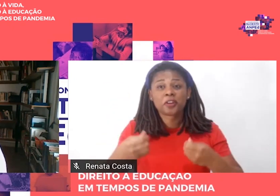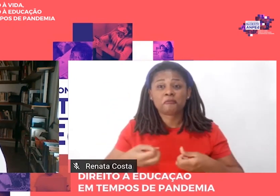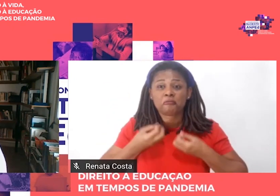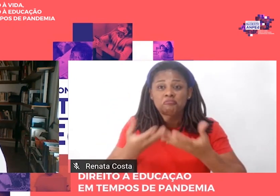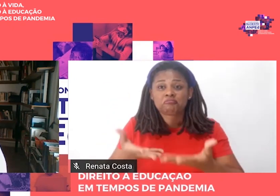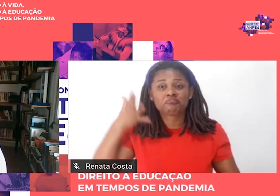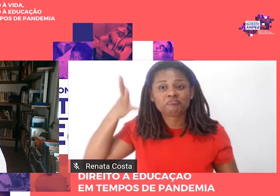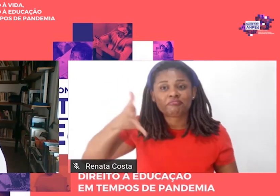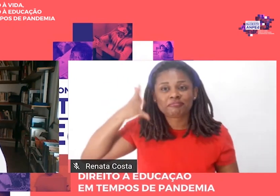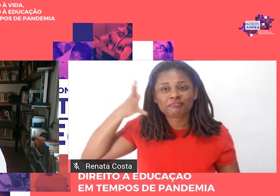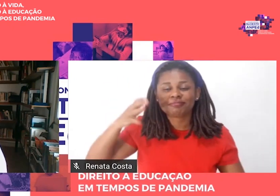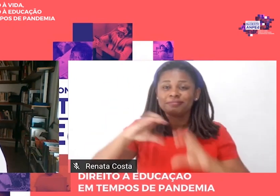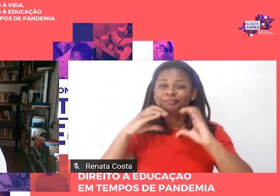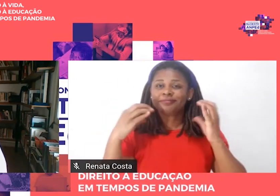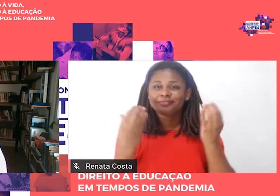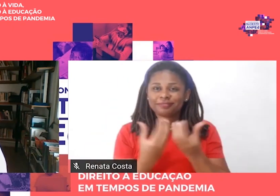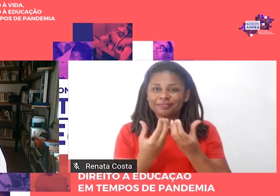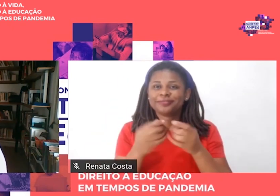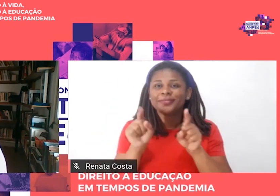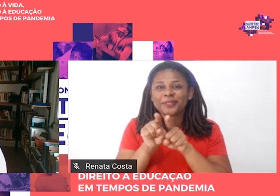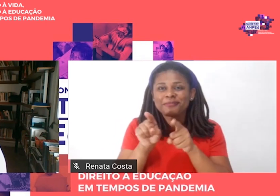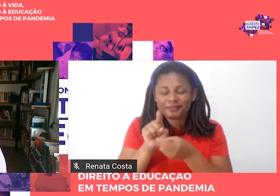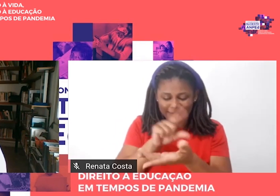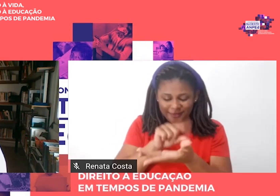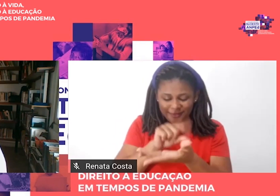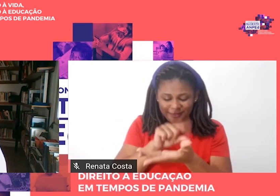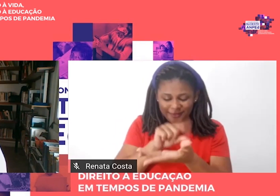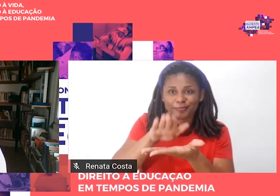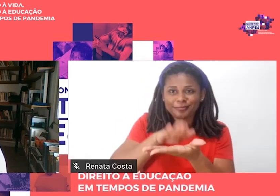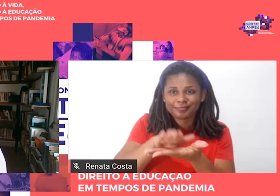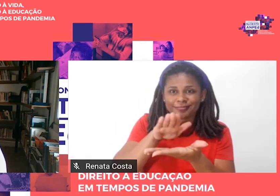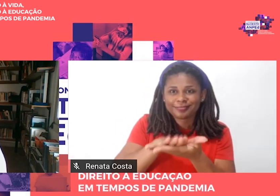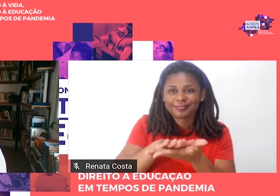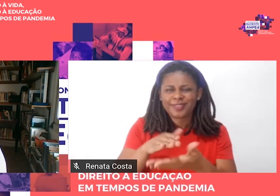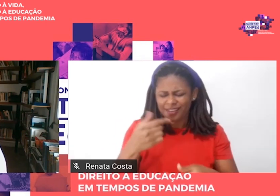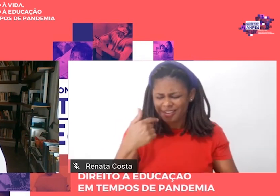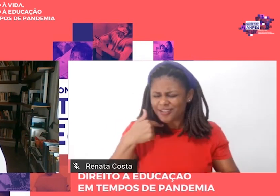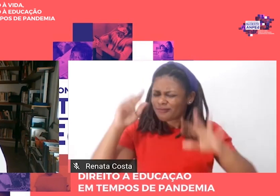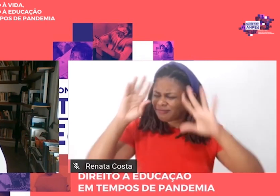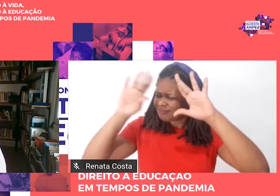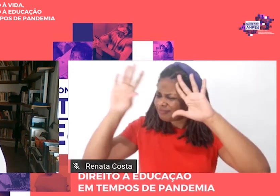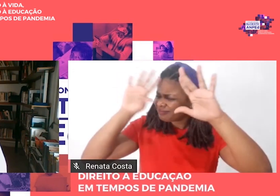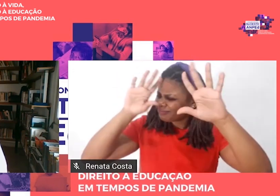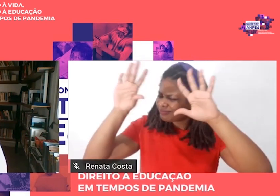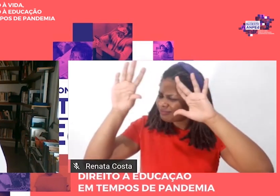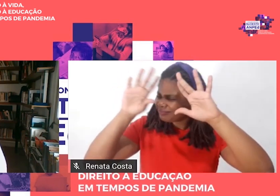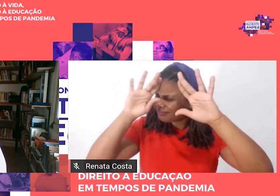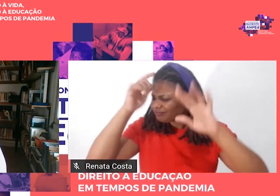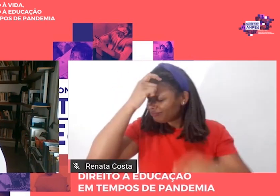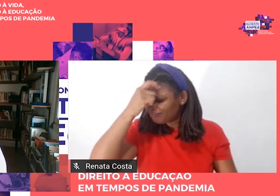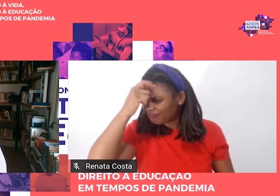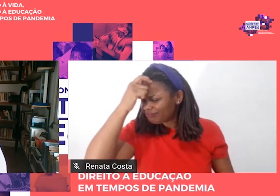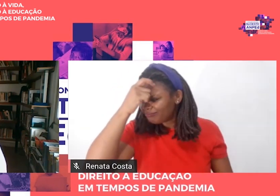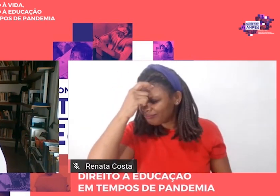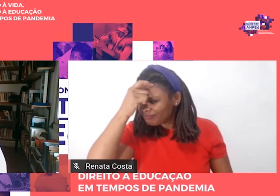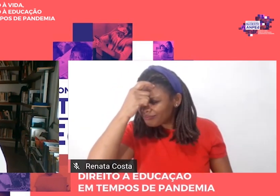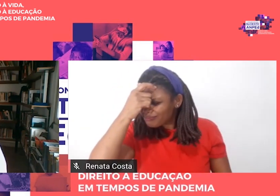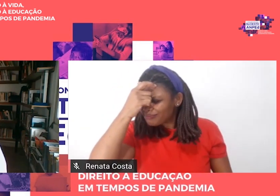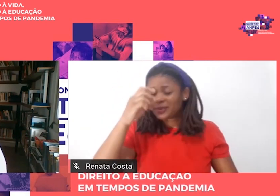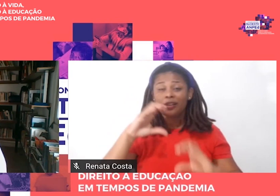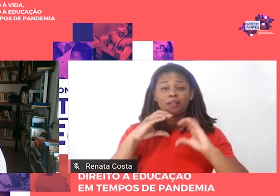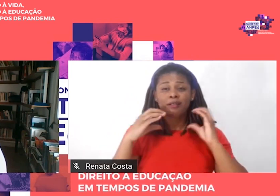caso eu elaborava o tema mentalmente e ao proferir a conferência eu expunho o assunto apenas oralmente.